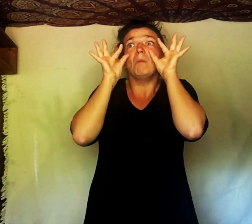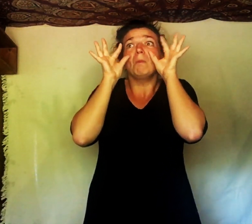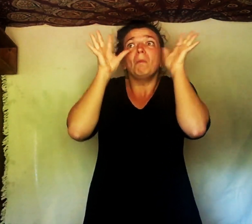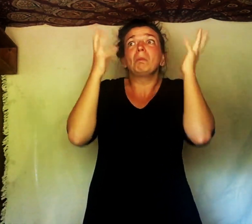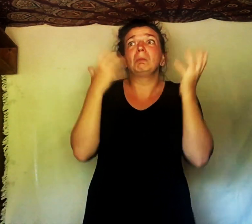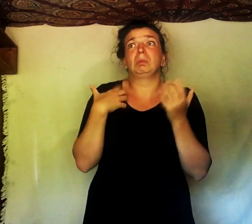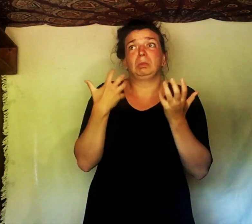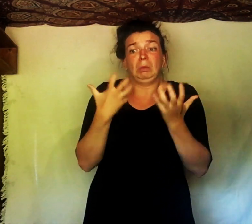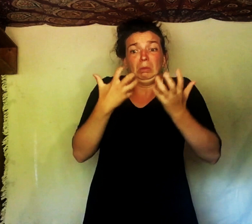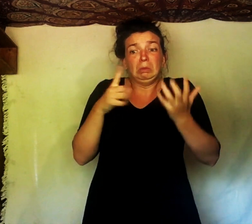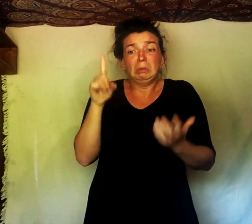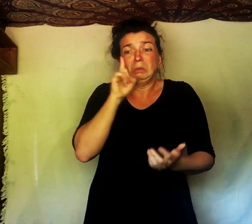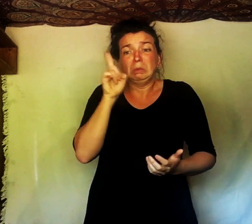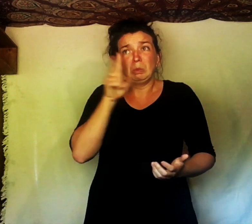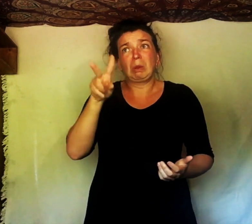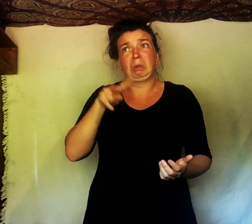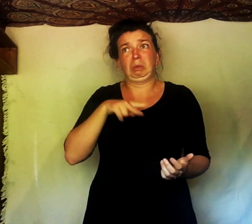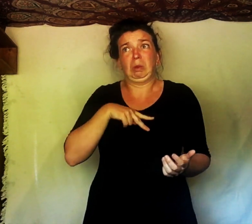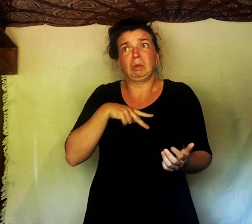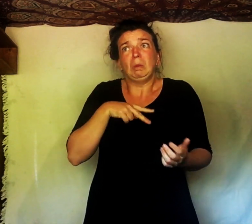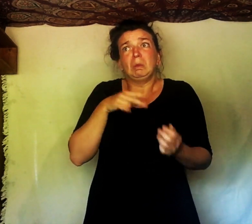« Je veux ma maman ! » dit Lou.